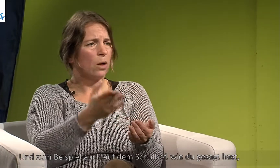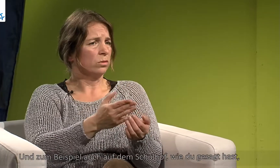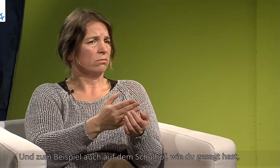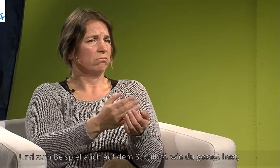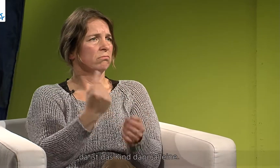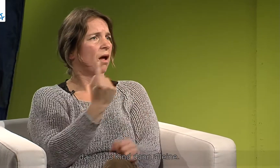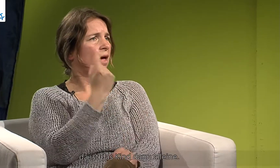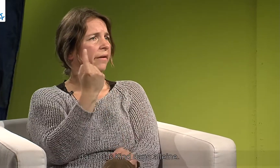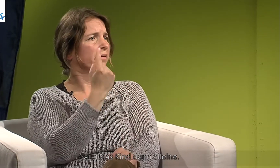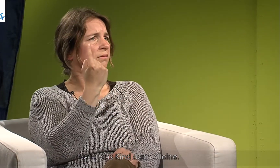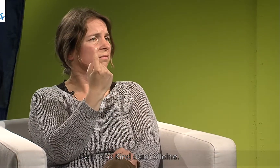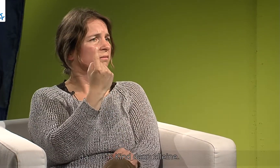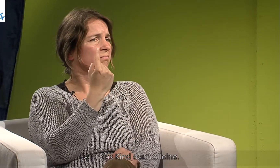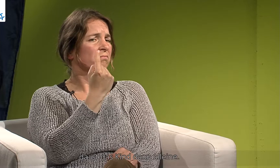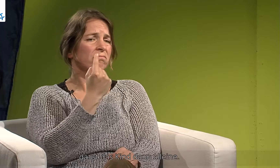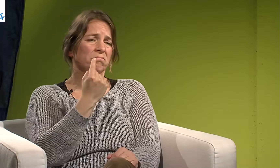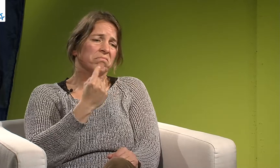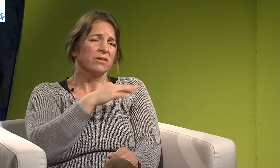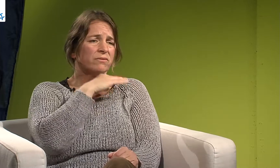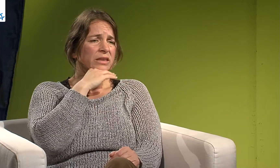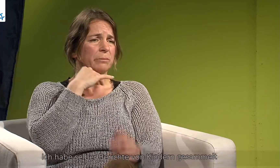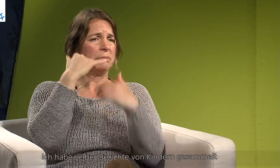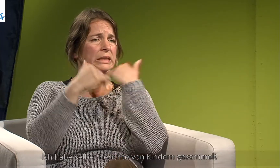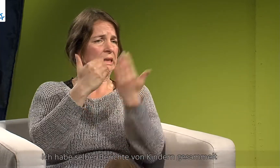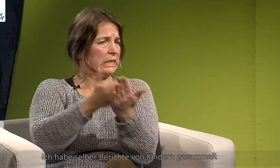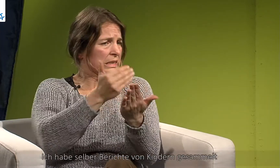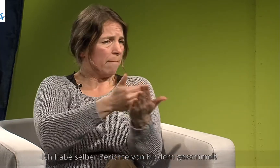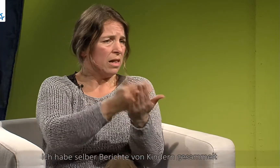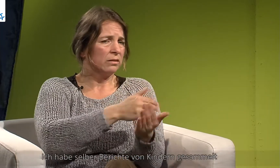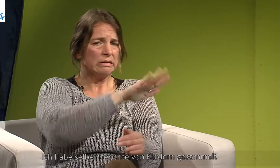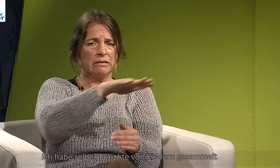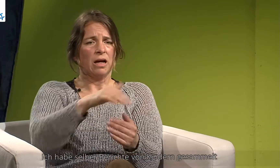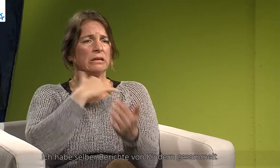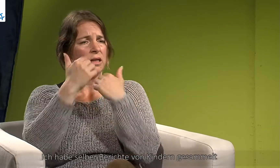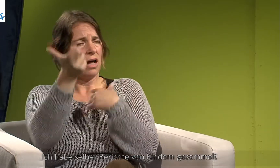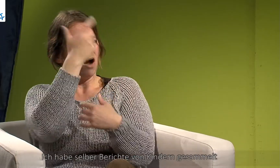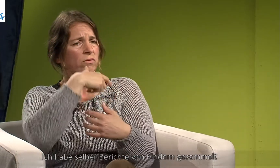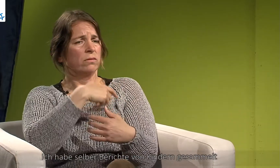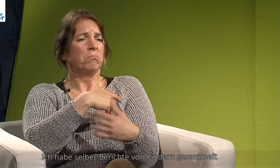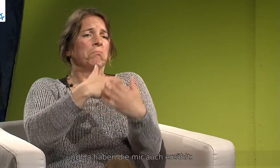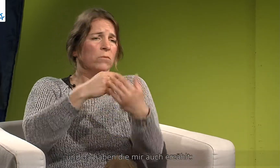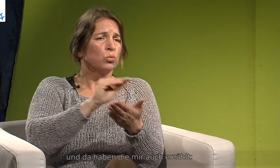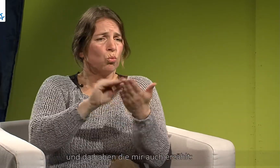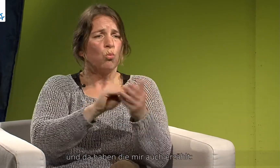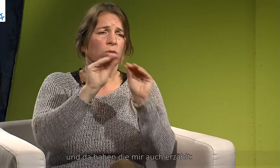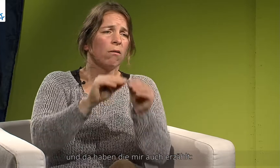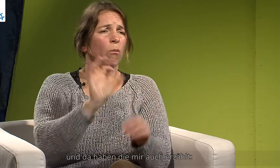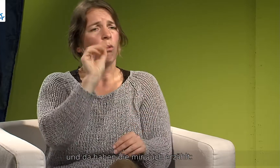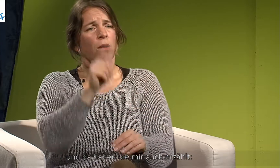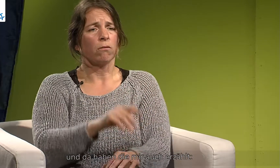gesagt hast, da ist das Kind dann alleine. Also ich habe selber Berichte von Kindern gesammelt und da haben die mir eben auch erzählt,